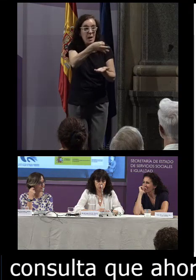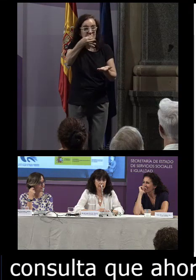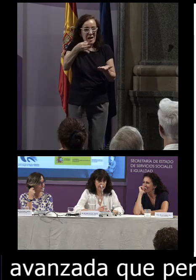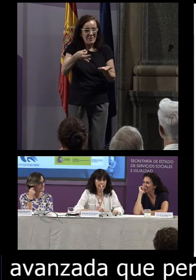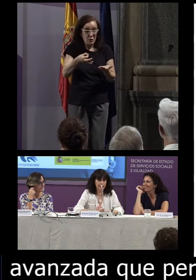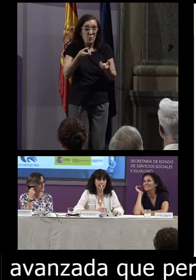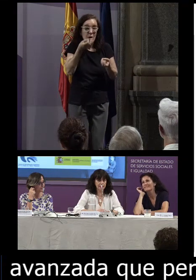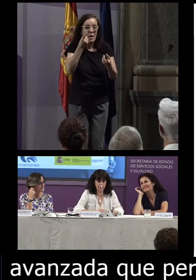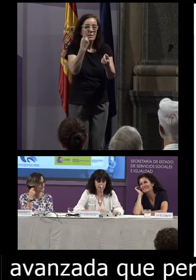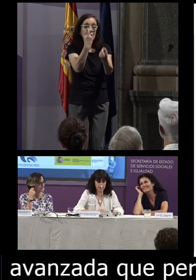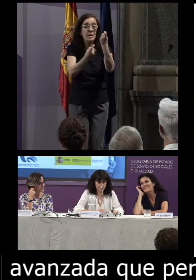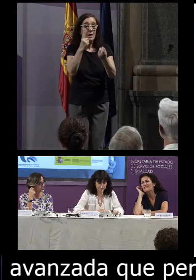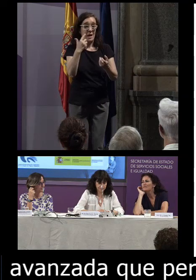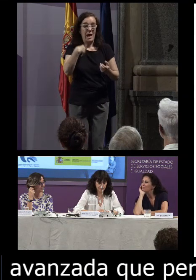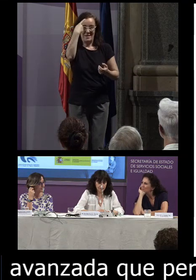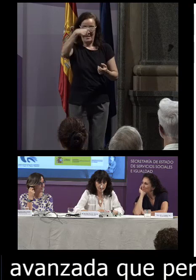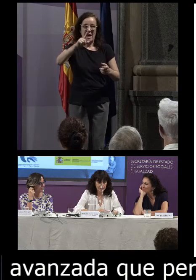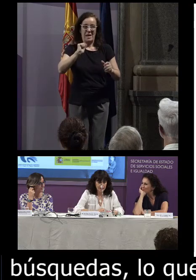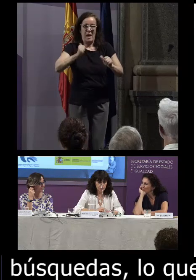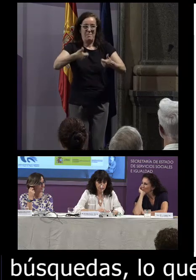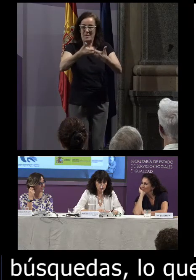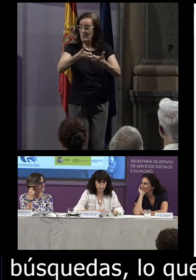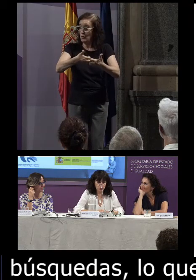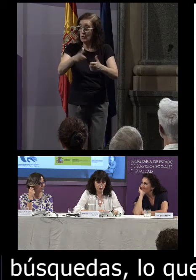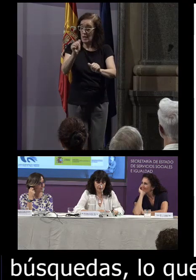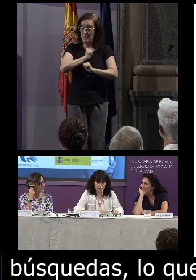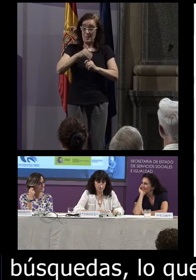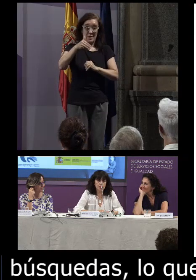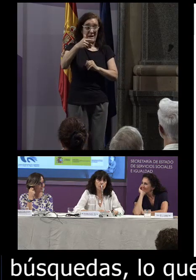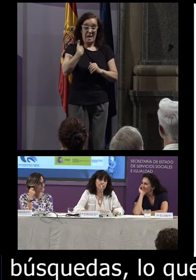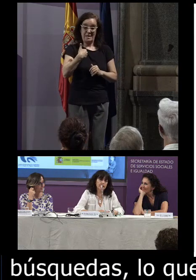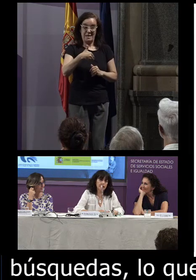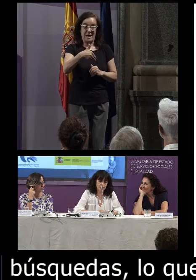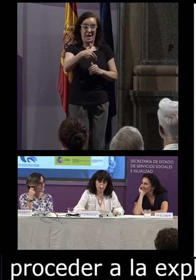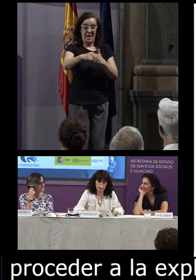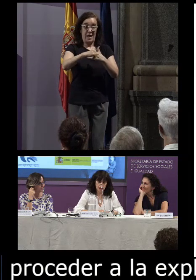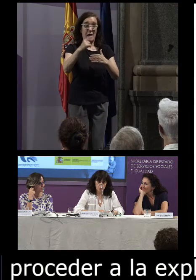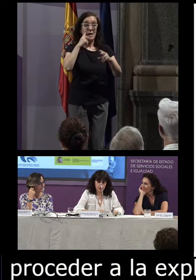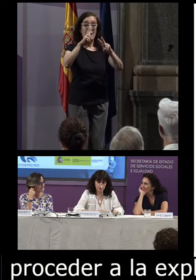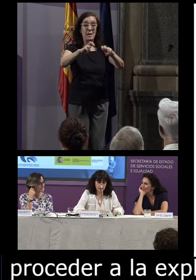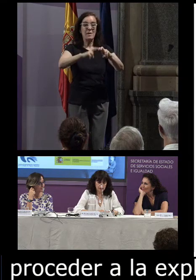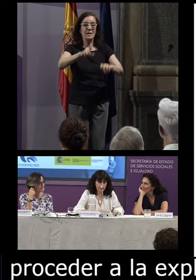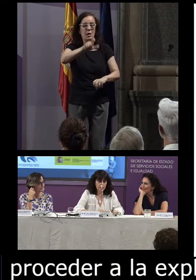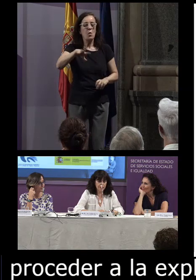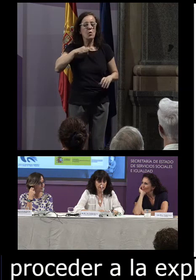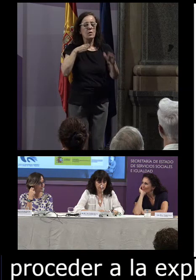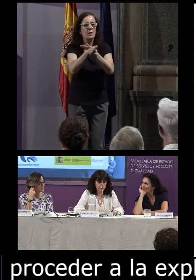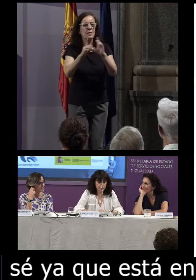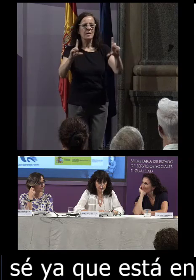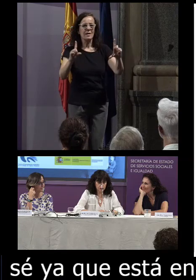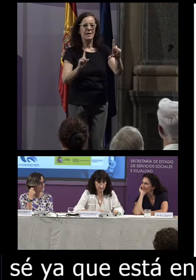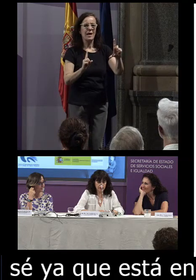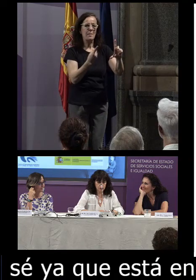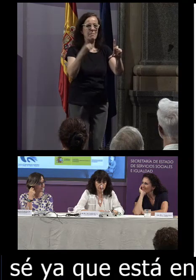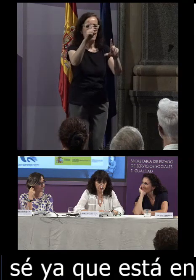corpus y se ya que está en marcha espero que en un futuro cercano los investigadores podamos acceder al mapa interactivo